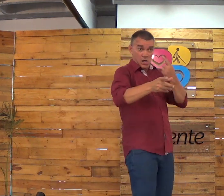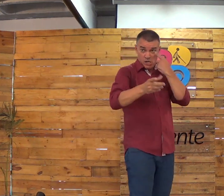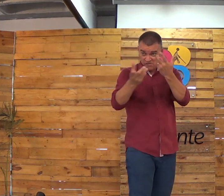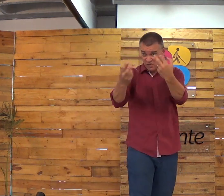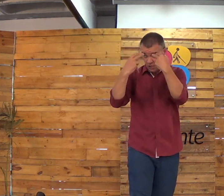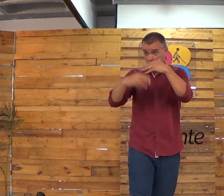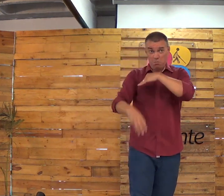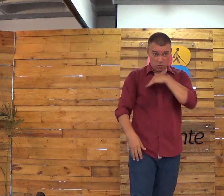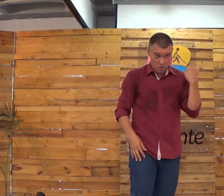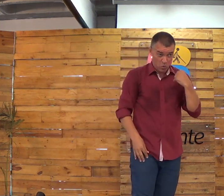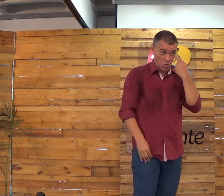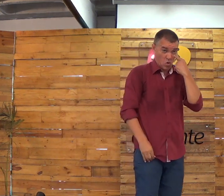cabelo embaixo da terra.